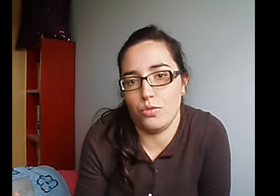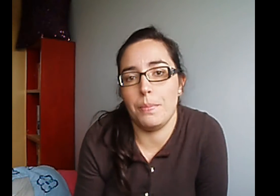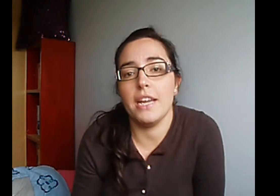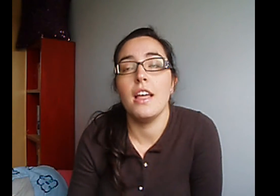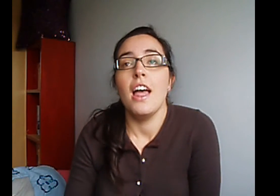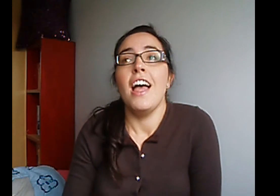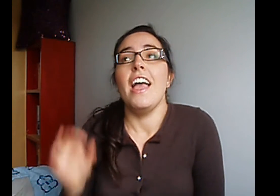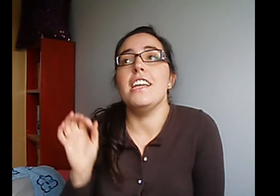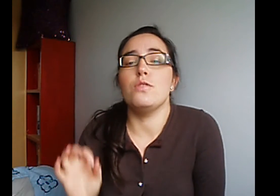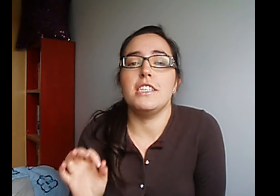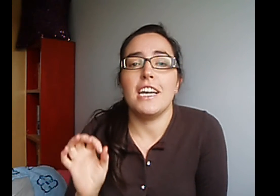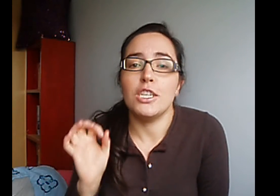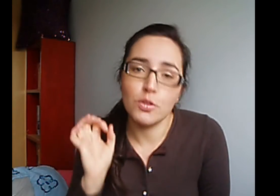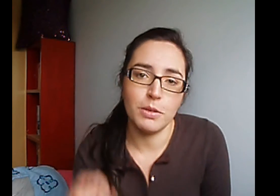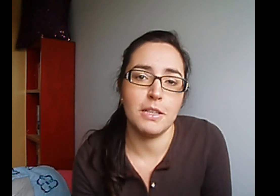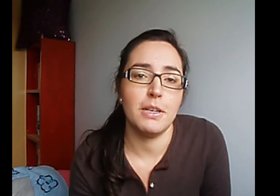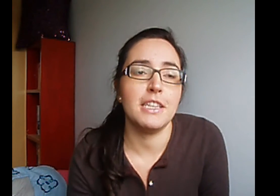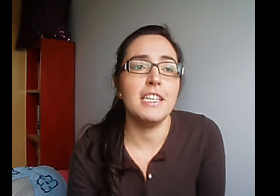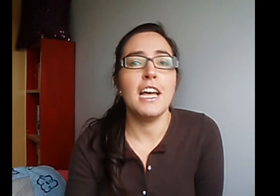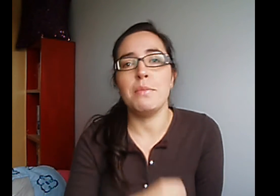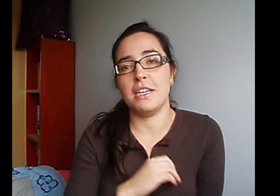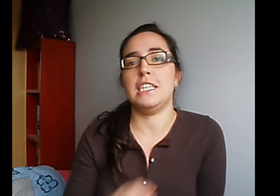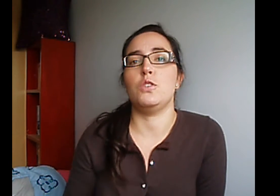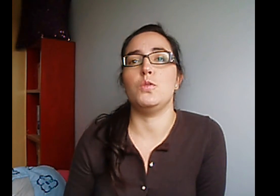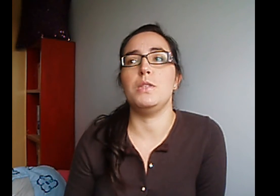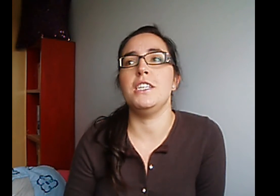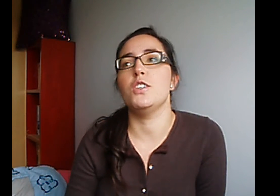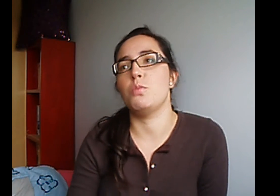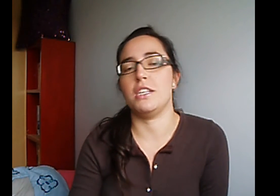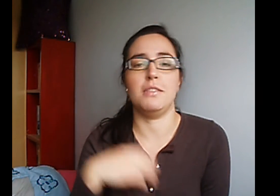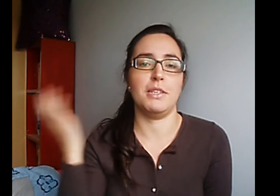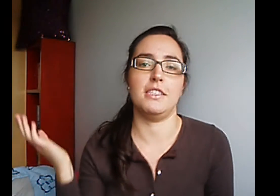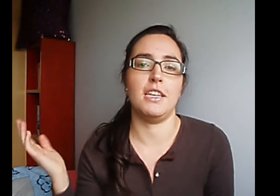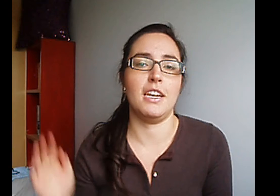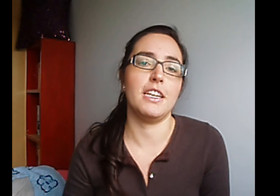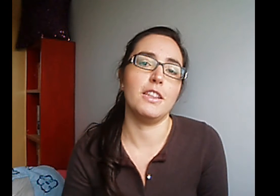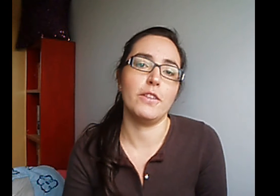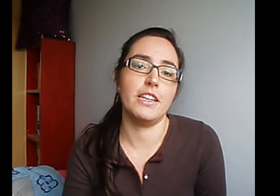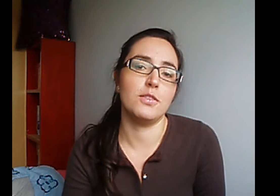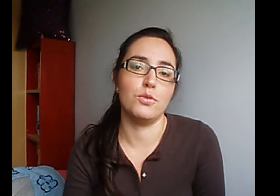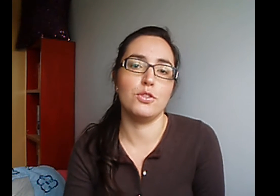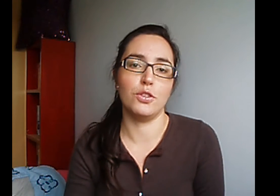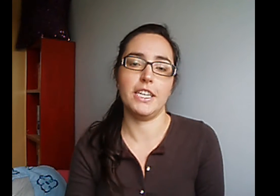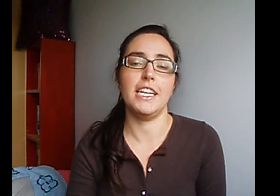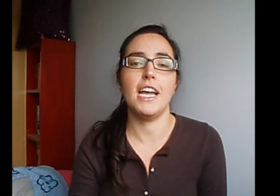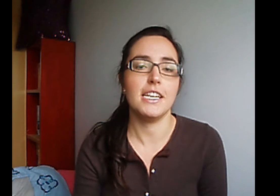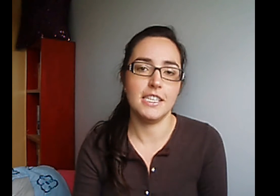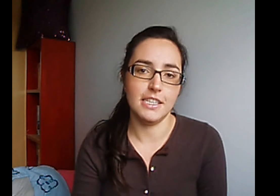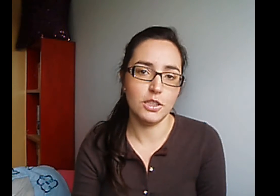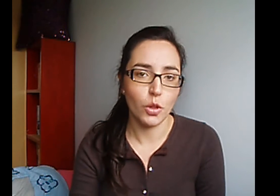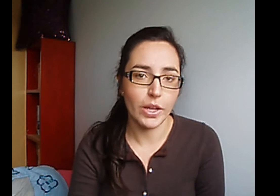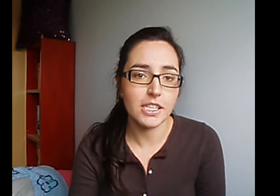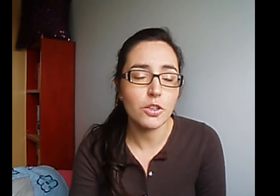nombre Es una chica súper divertida Me encantan sus vídeos porque siempre se está riendo de sus tonterías Y todo eso